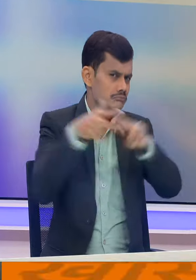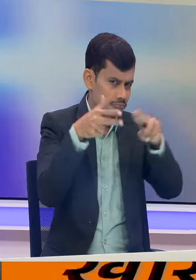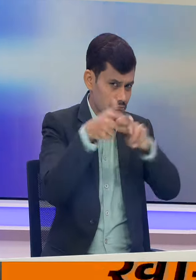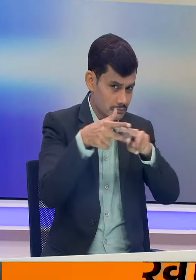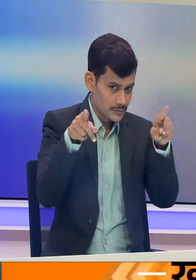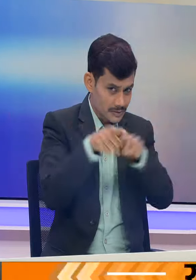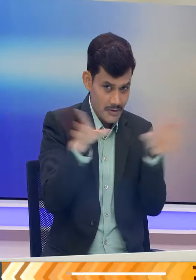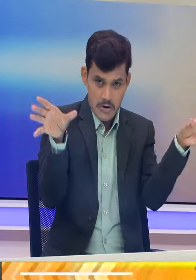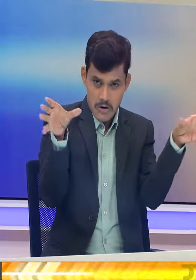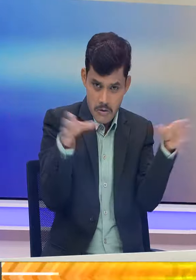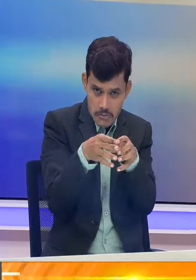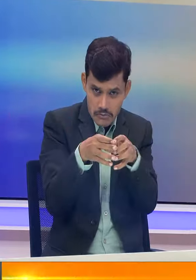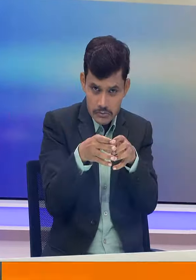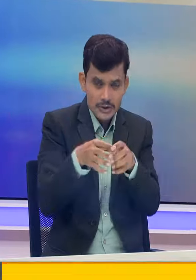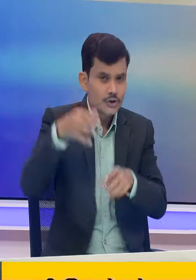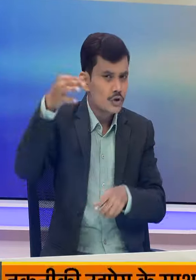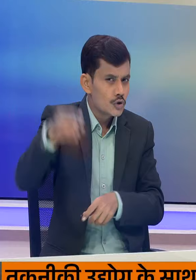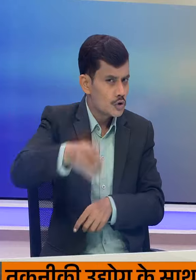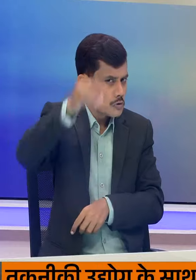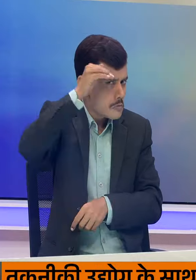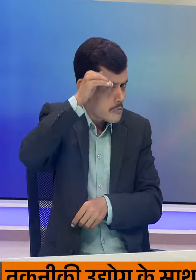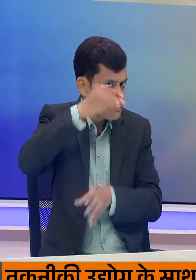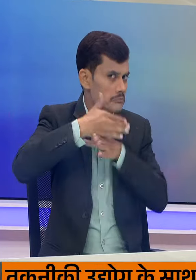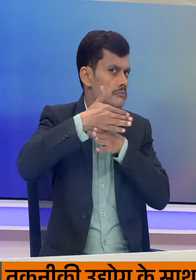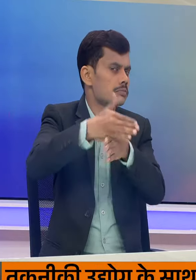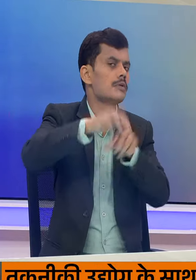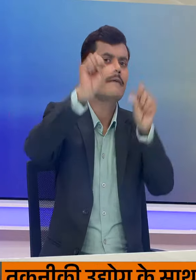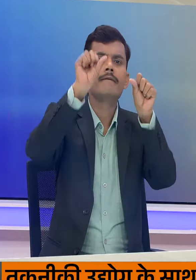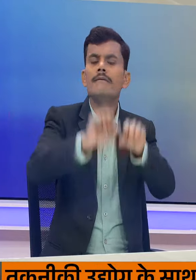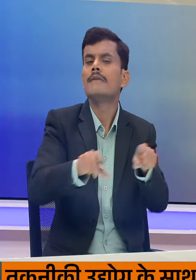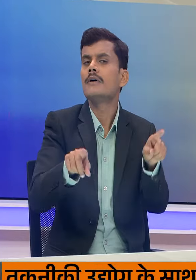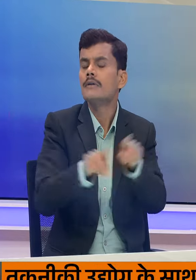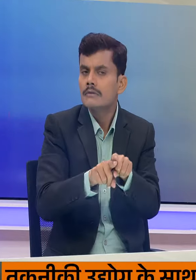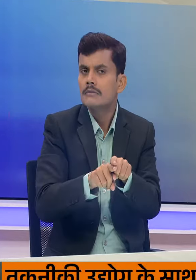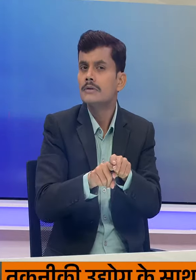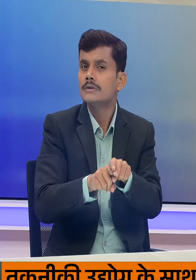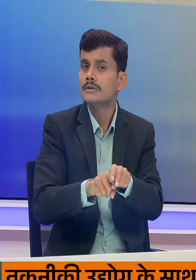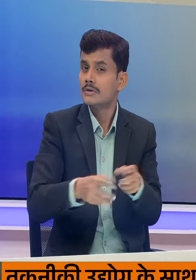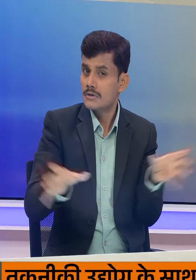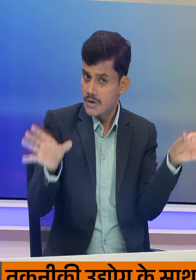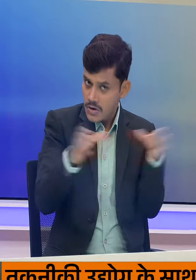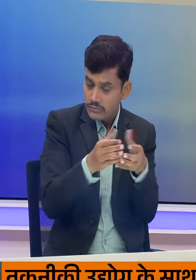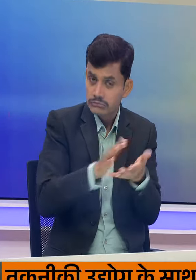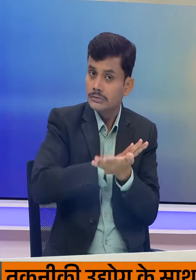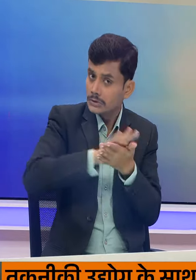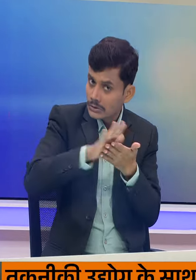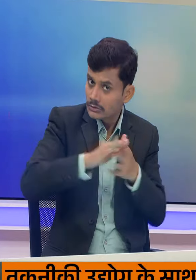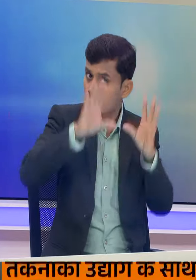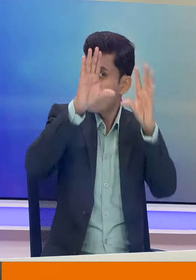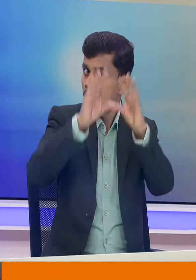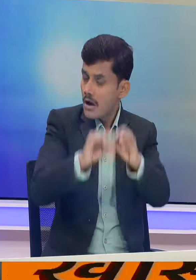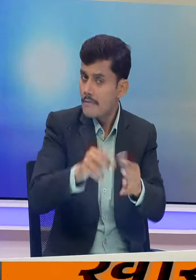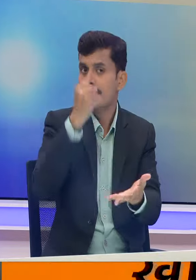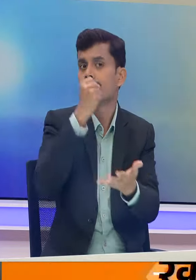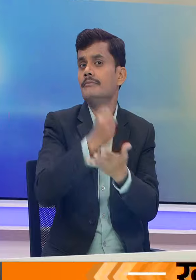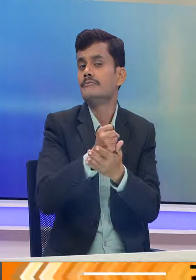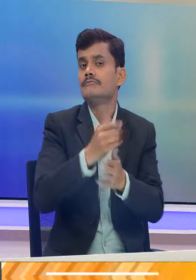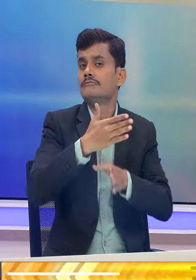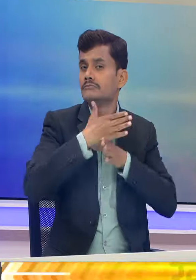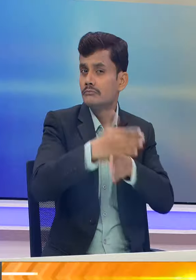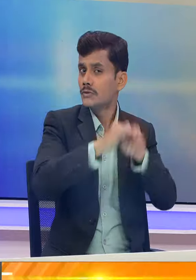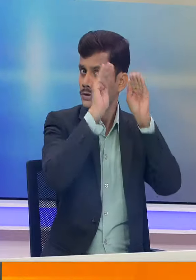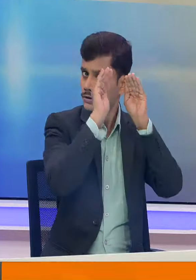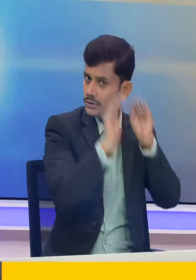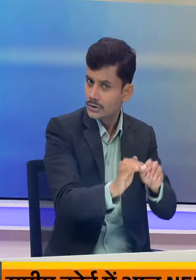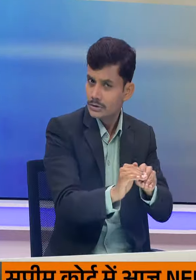समीती के साथ कोई अबडेट या जान करी साजा नहीं की गई है समीति के साथ पार दरशिता की कमी और सहयोग करने में